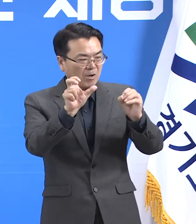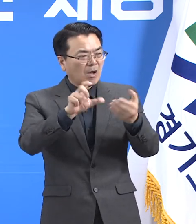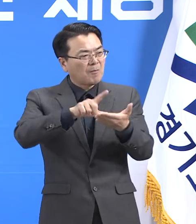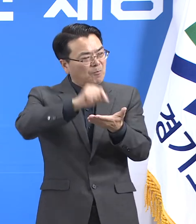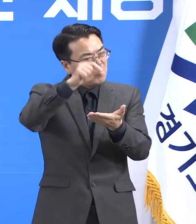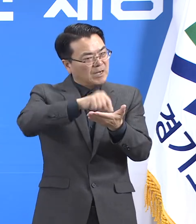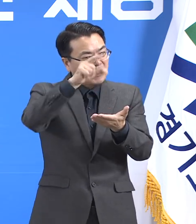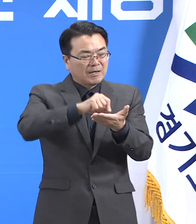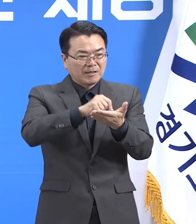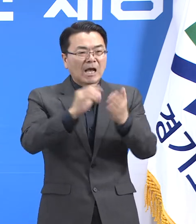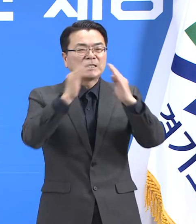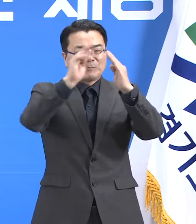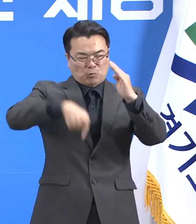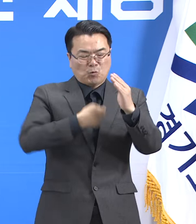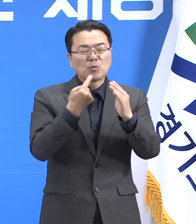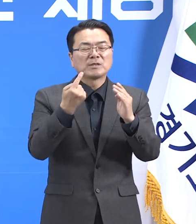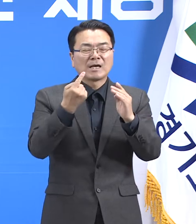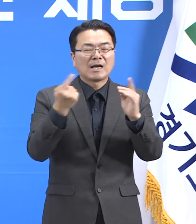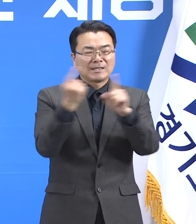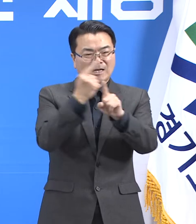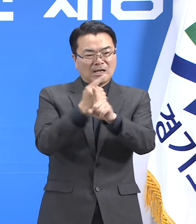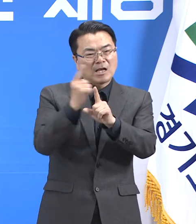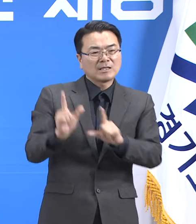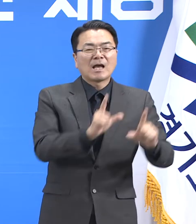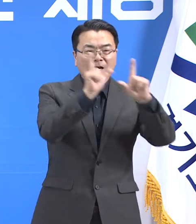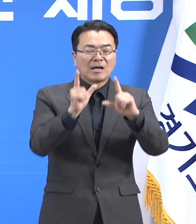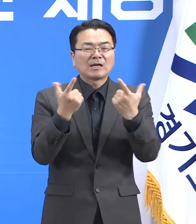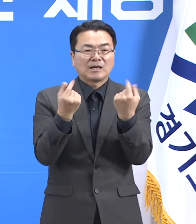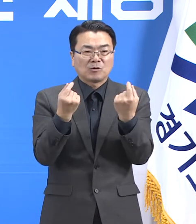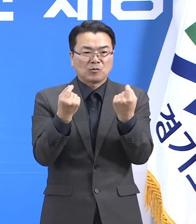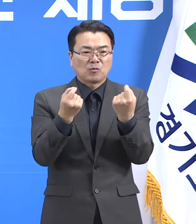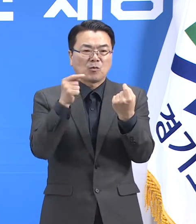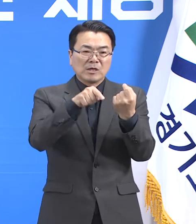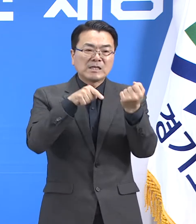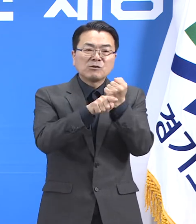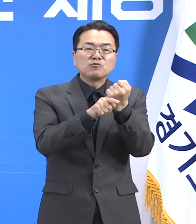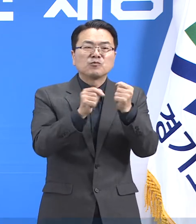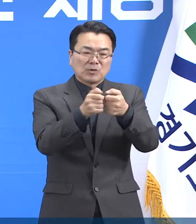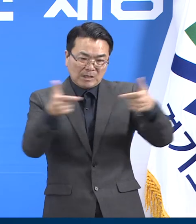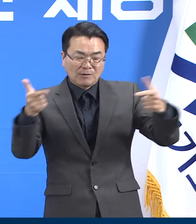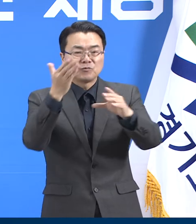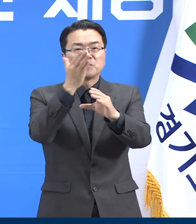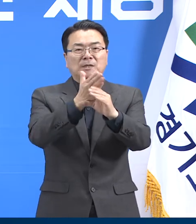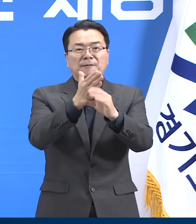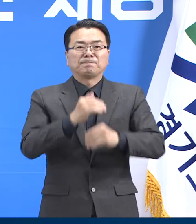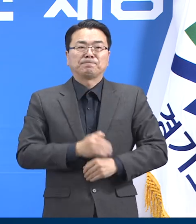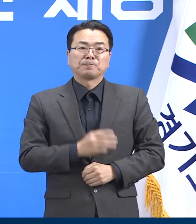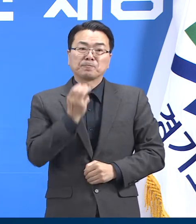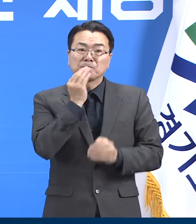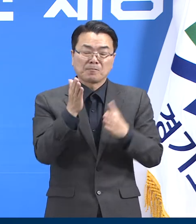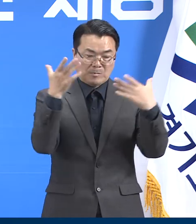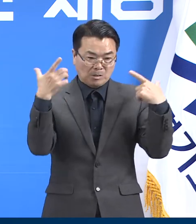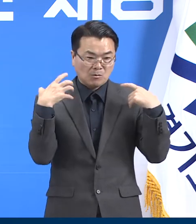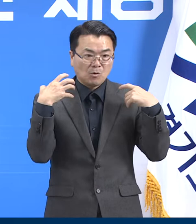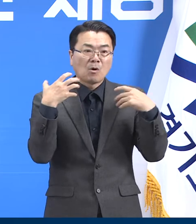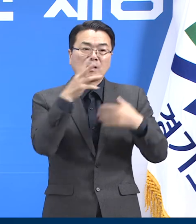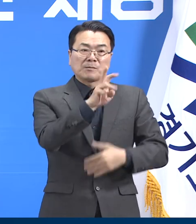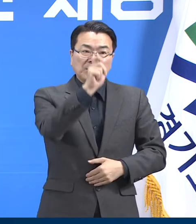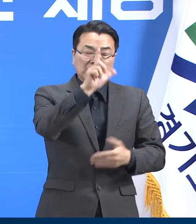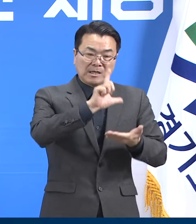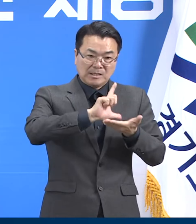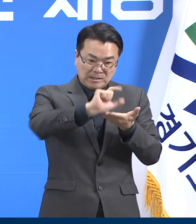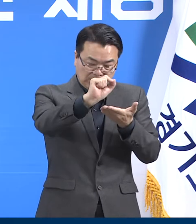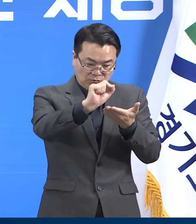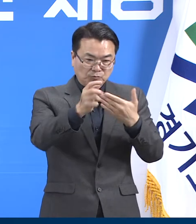배정되고 있으며 점차 재택치료 비중을 확대해 나갈 예정입니다. 경기도와 31개 시구는 보건소별로